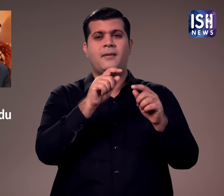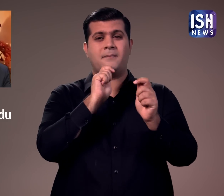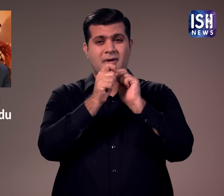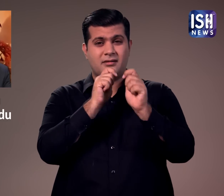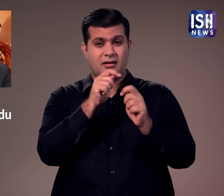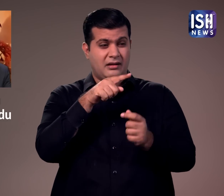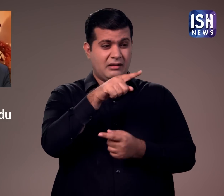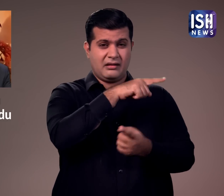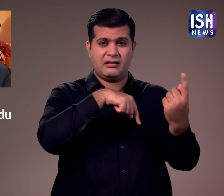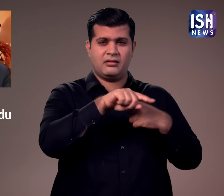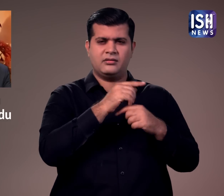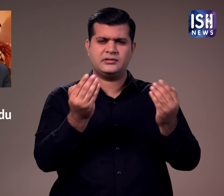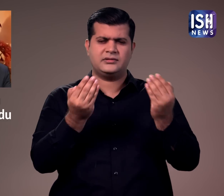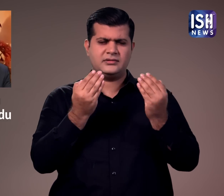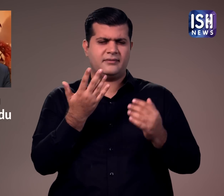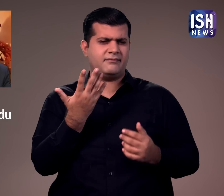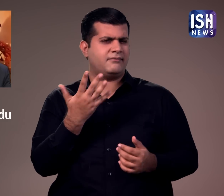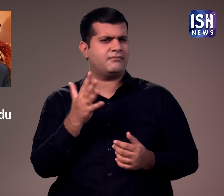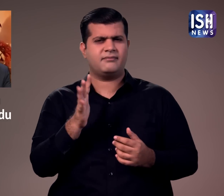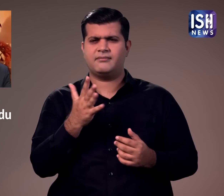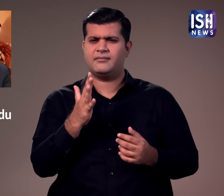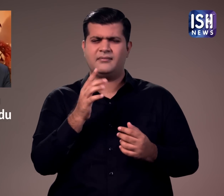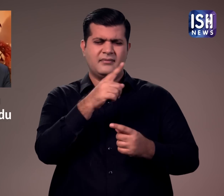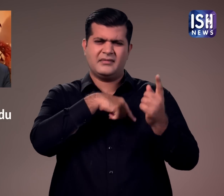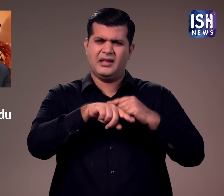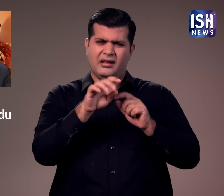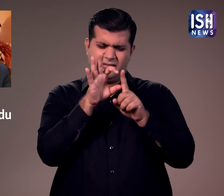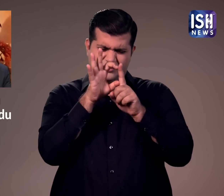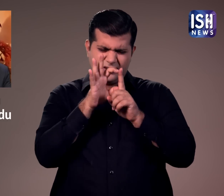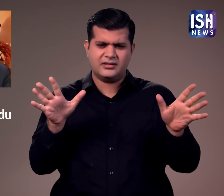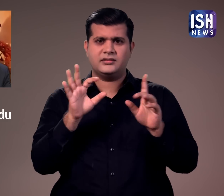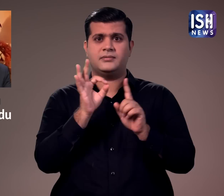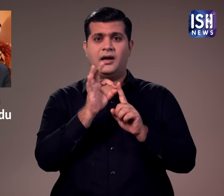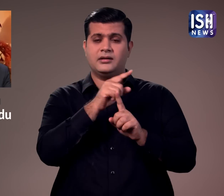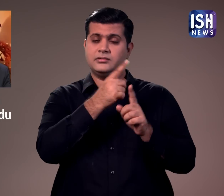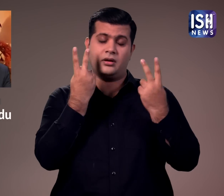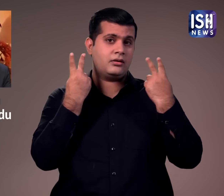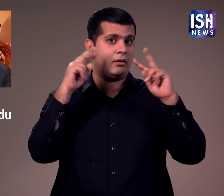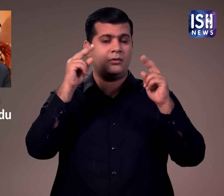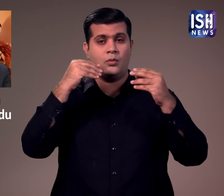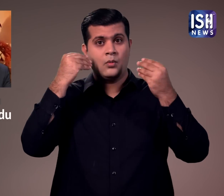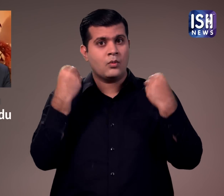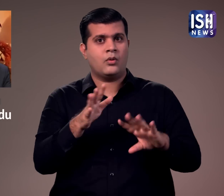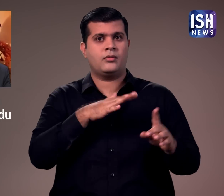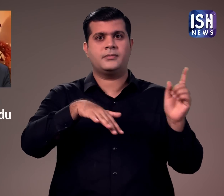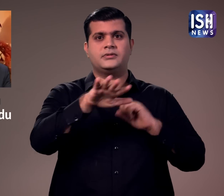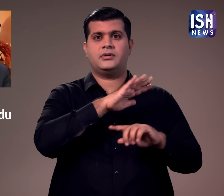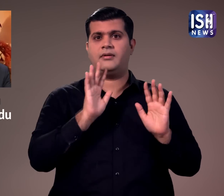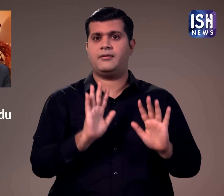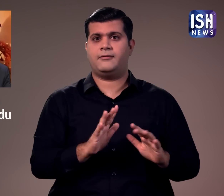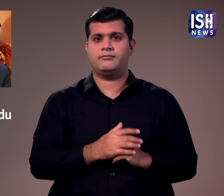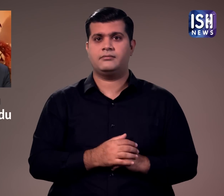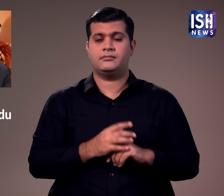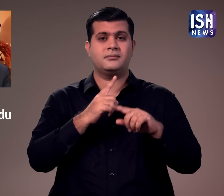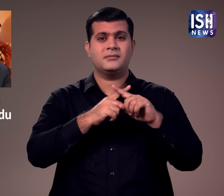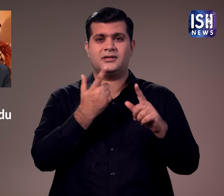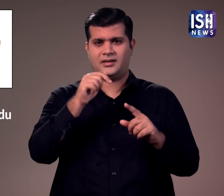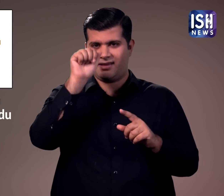है। और बहुत खराब सित्ती में है। देश में